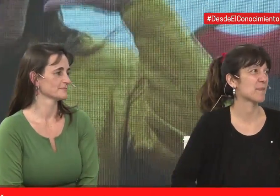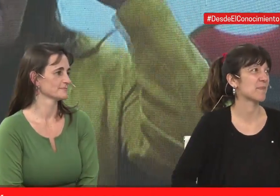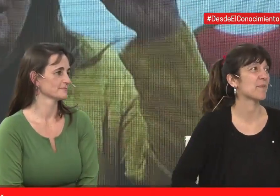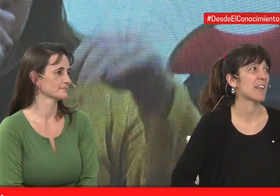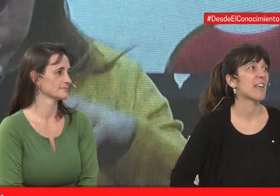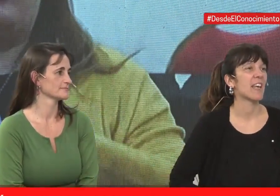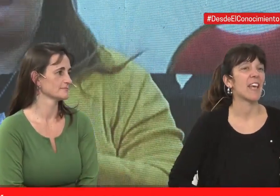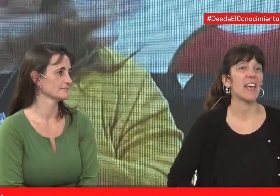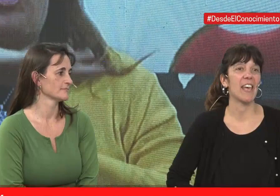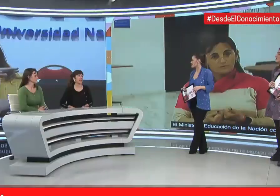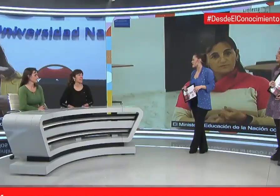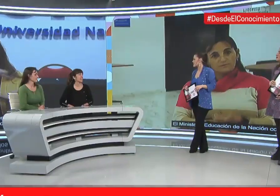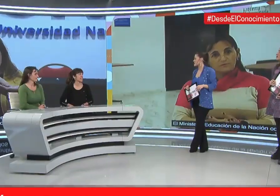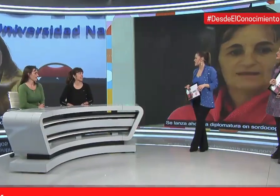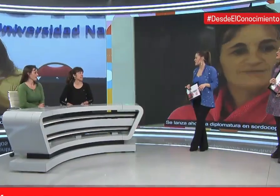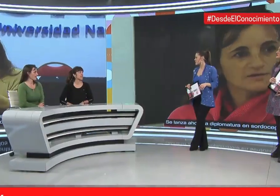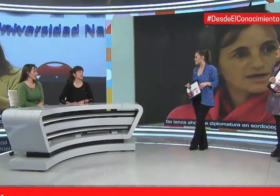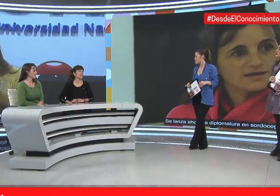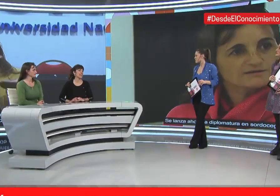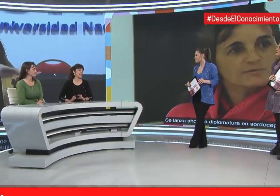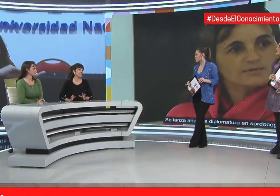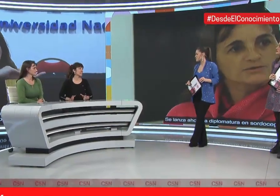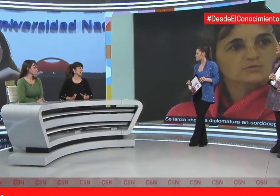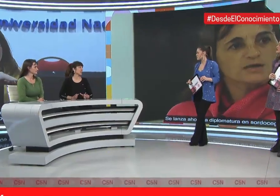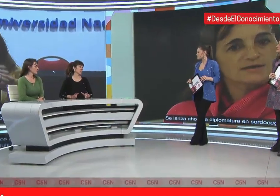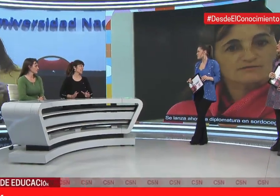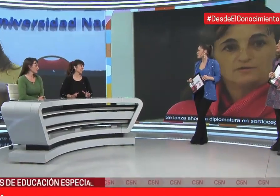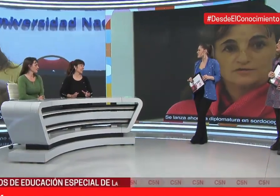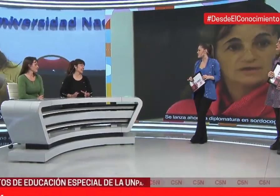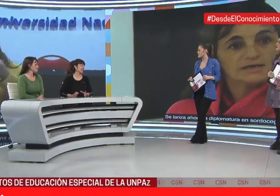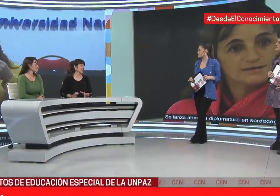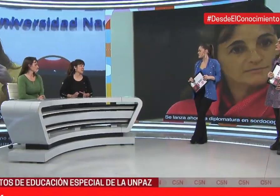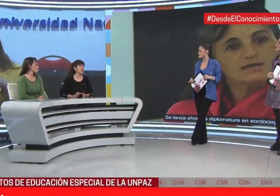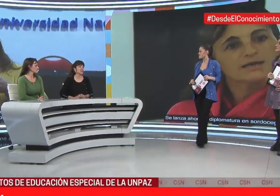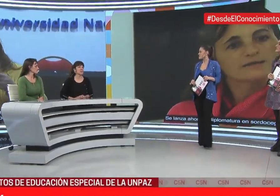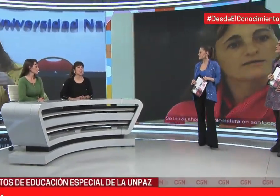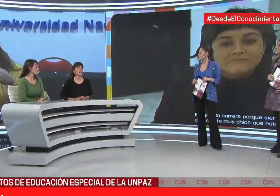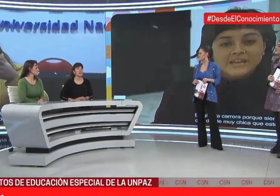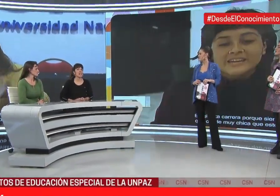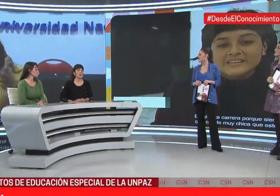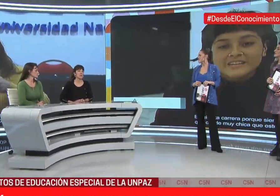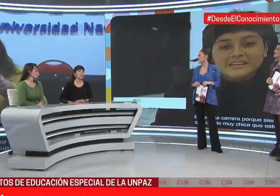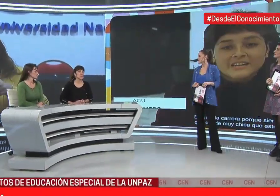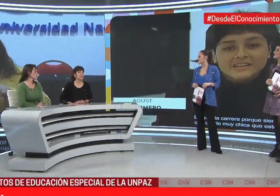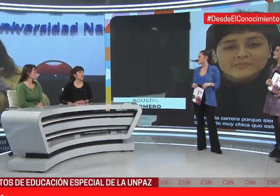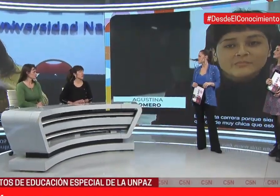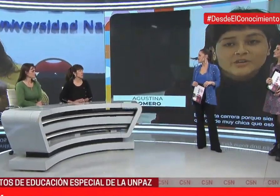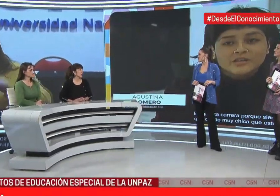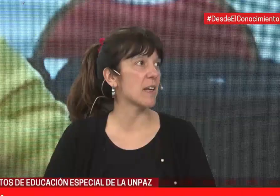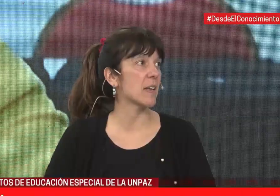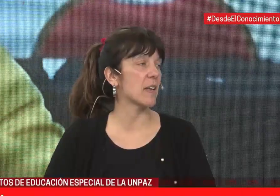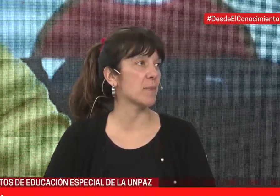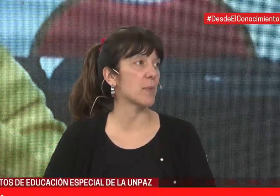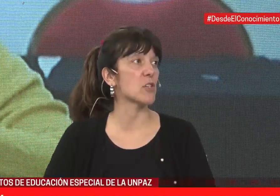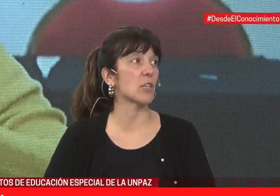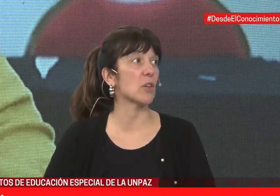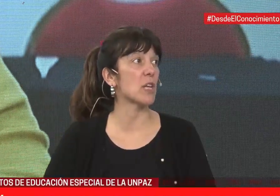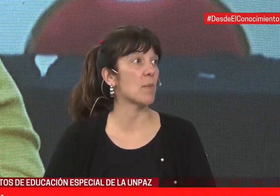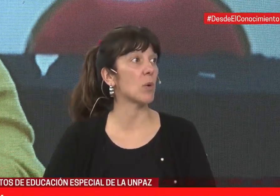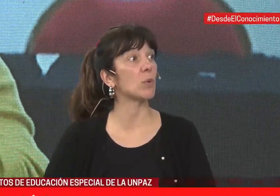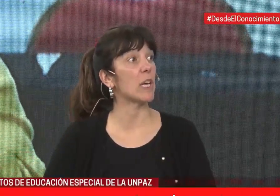proyectos hablamos que se están desarrollando? Mira, en esta corta vida que tenemos, pudimos desarrollar